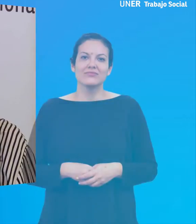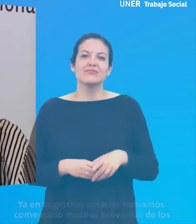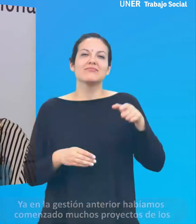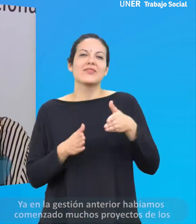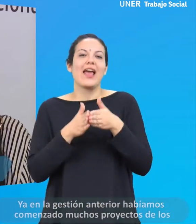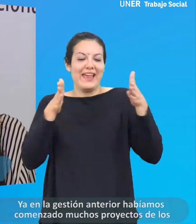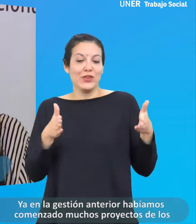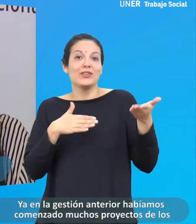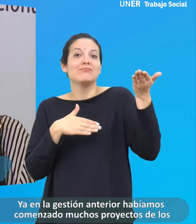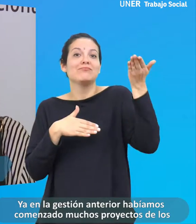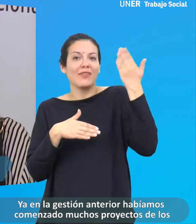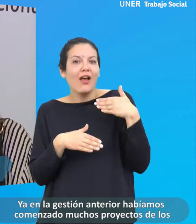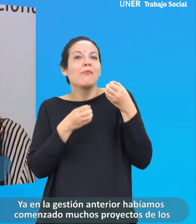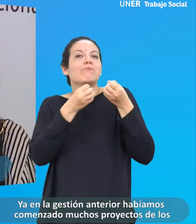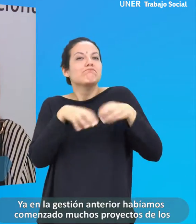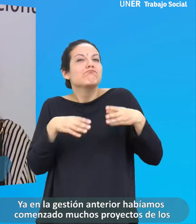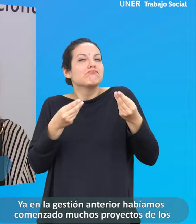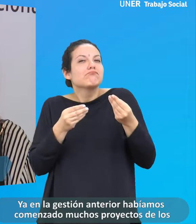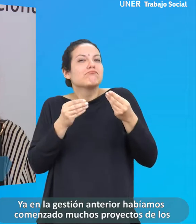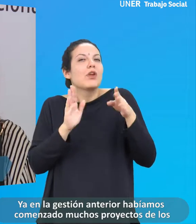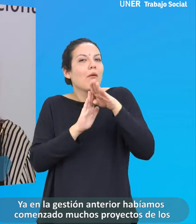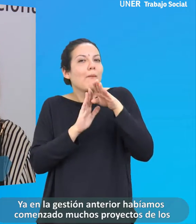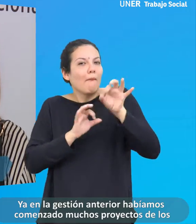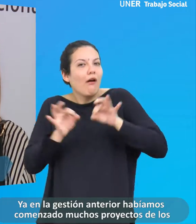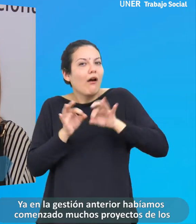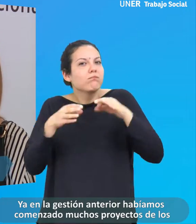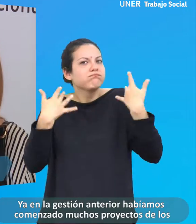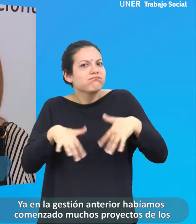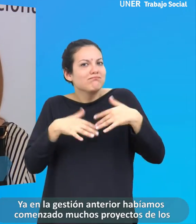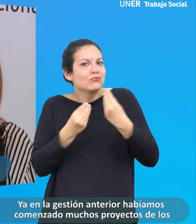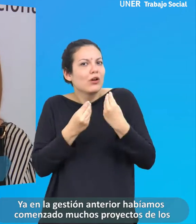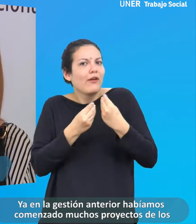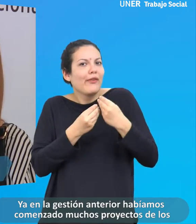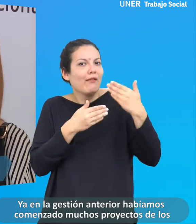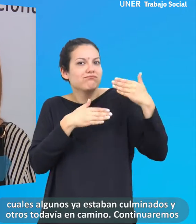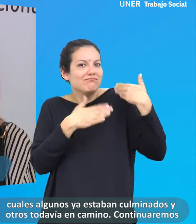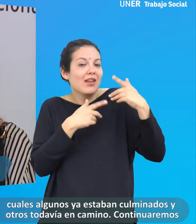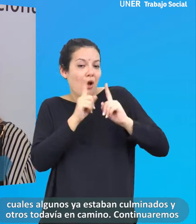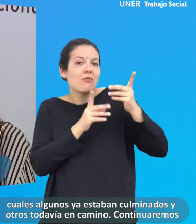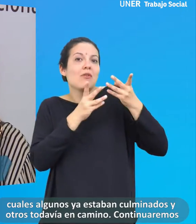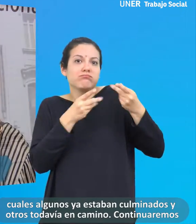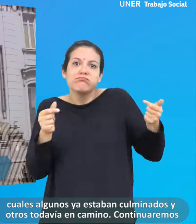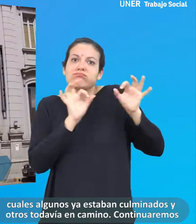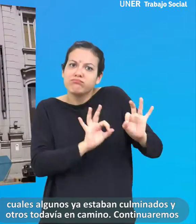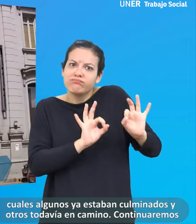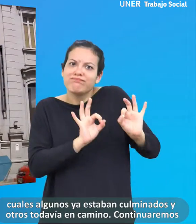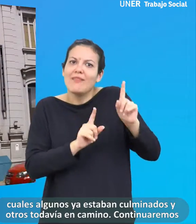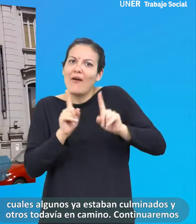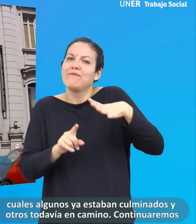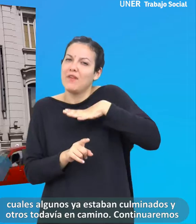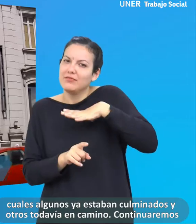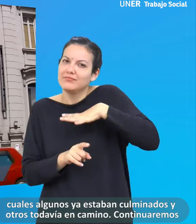Ya en la gestión anterior habíamos comenzado muchos proyectos, de los cuales algunos estaban culminados y otros todavía en camino.